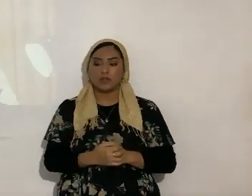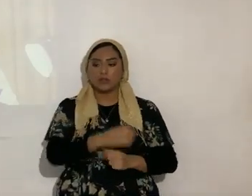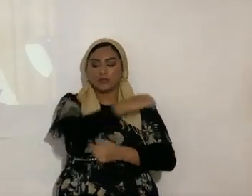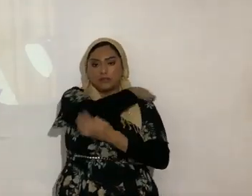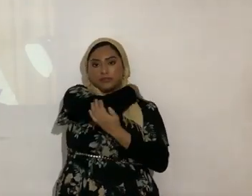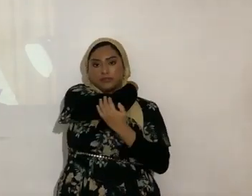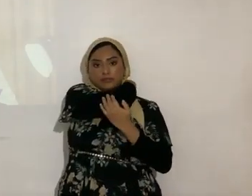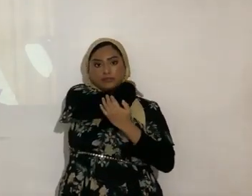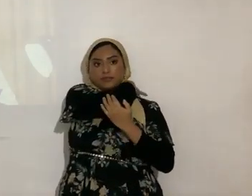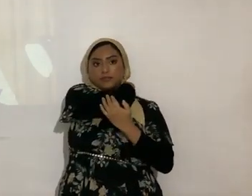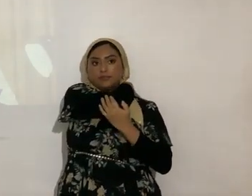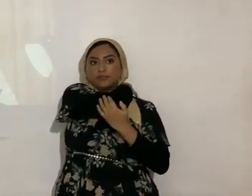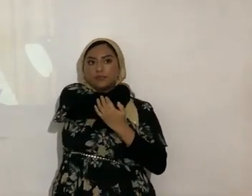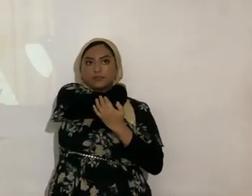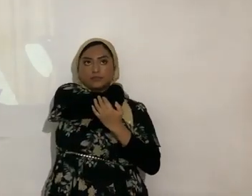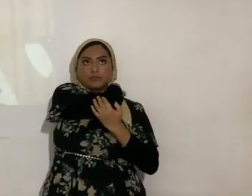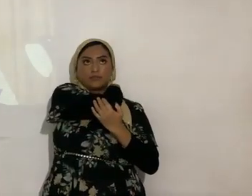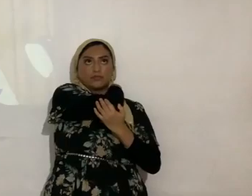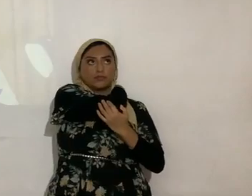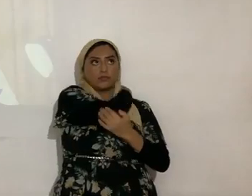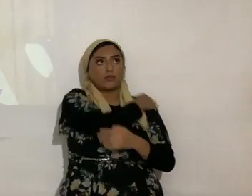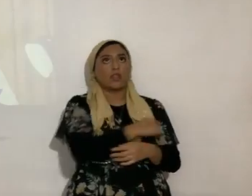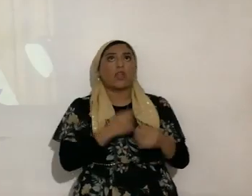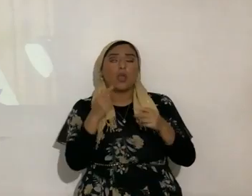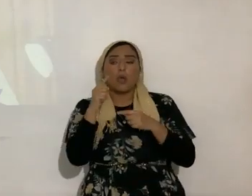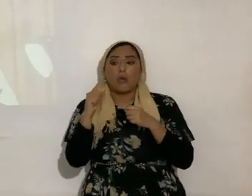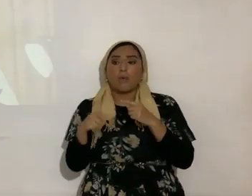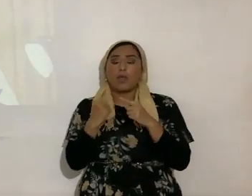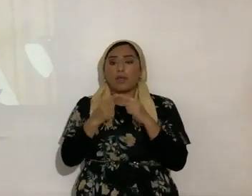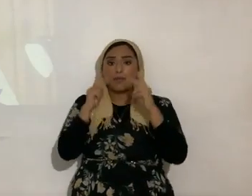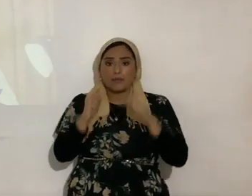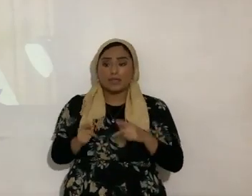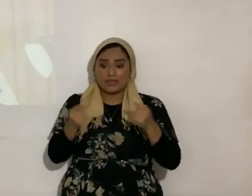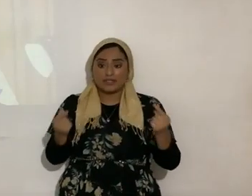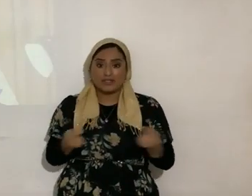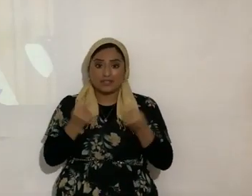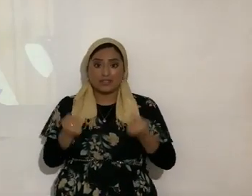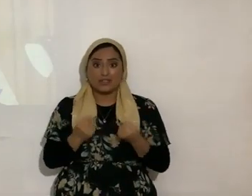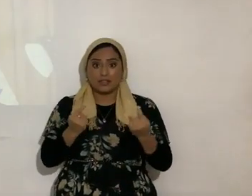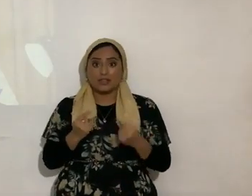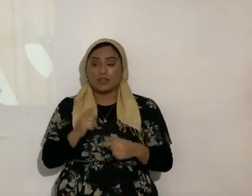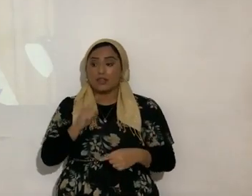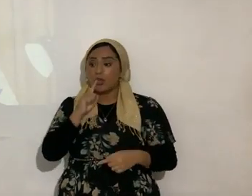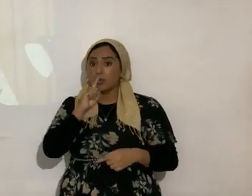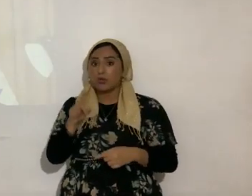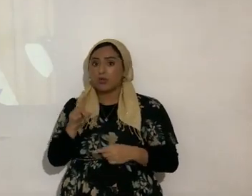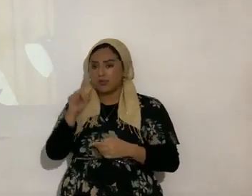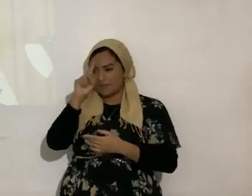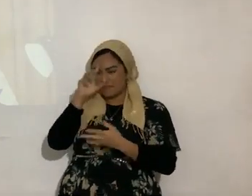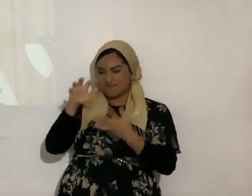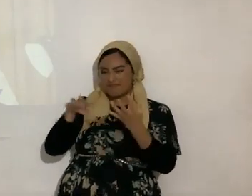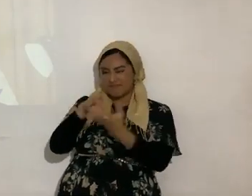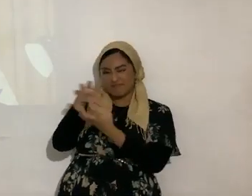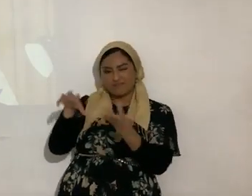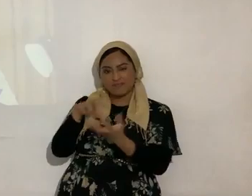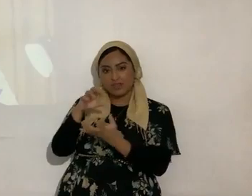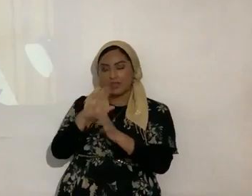cuando una persona peca, la realidad se distorsiona, entonces, ya no es realidad,